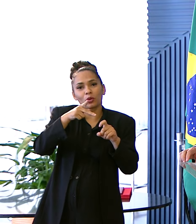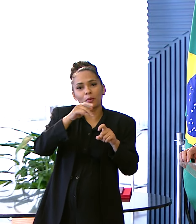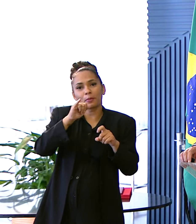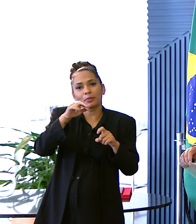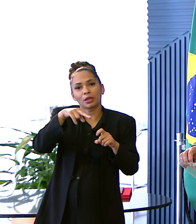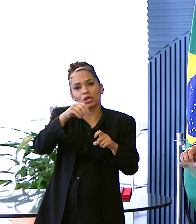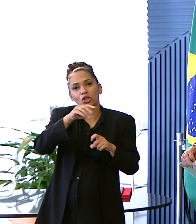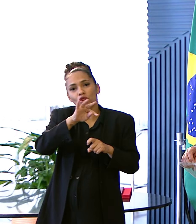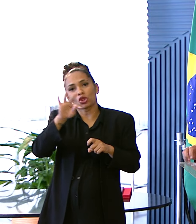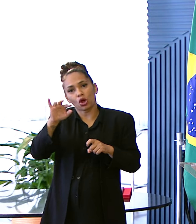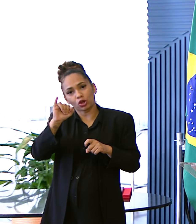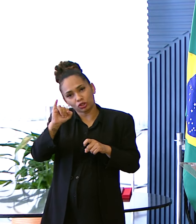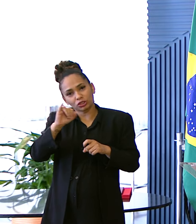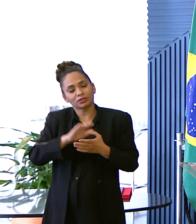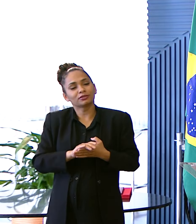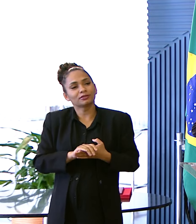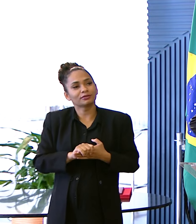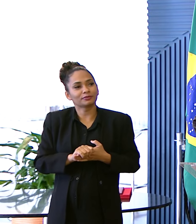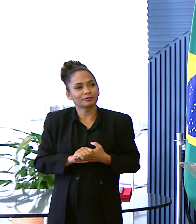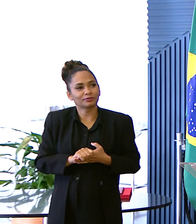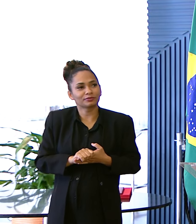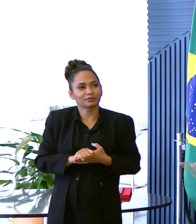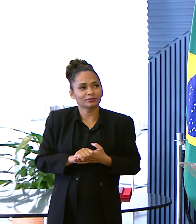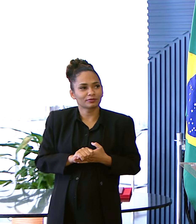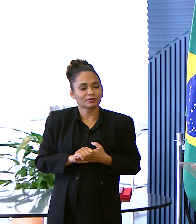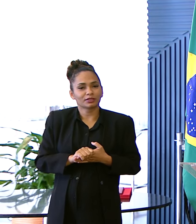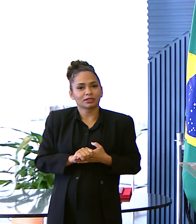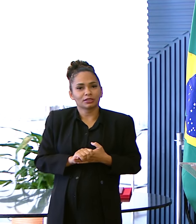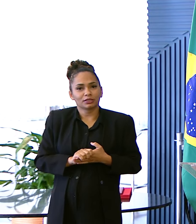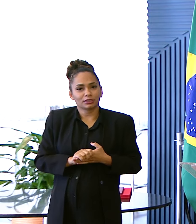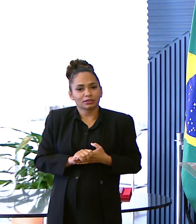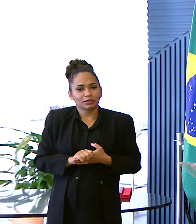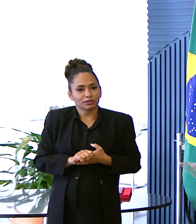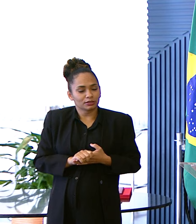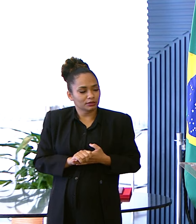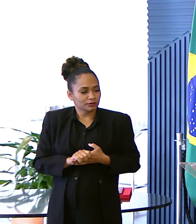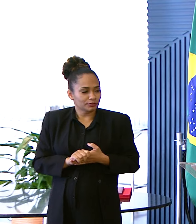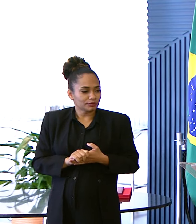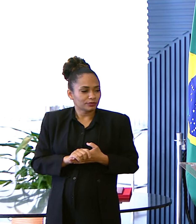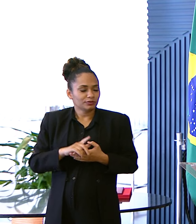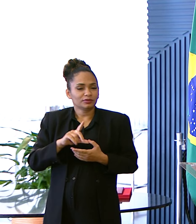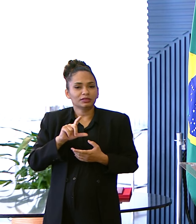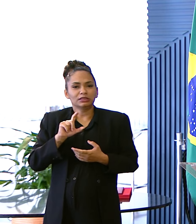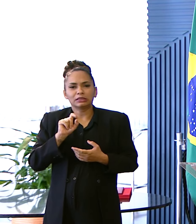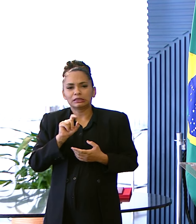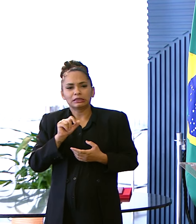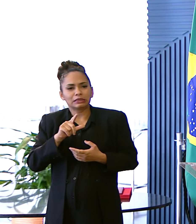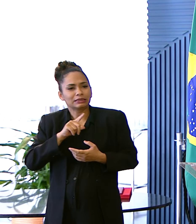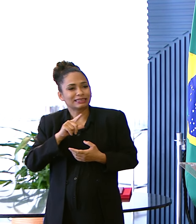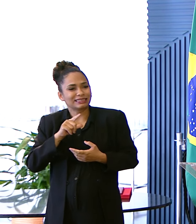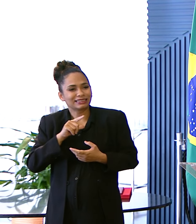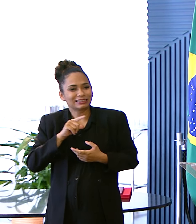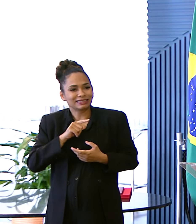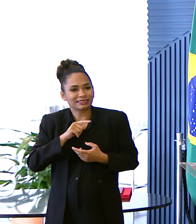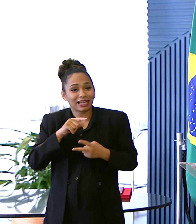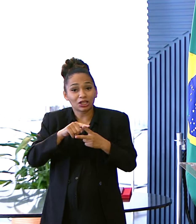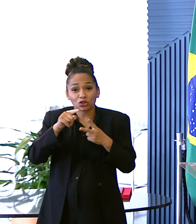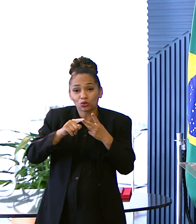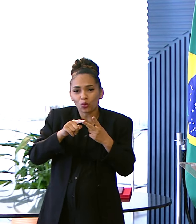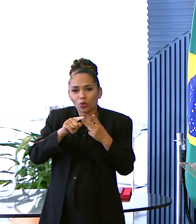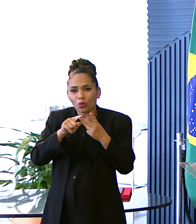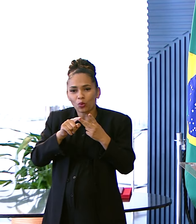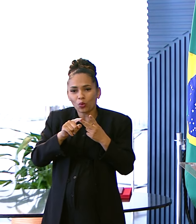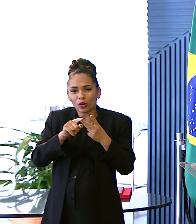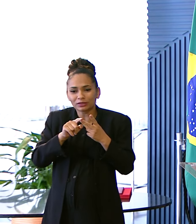O nome Desse título Doutor José Estodemo Pinotti Que eu tive Duas grandes Influências Na minha